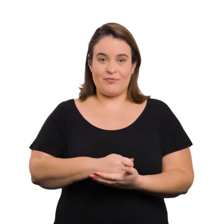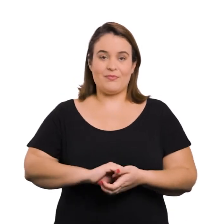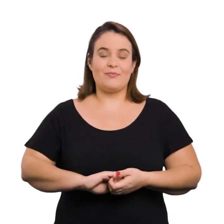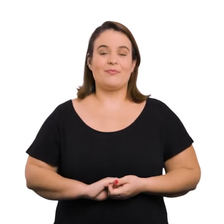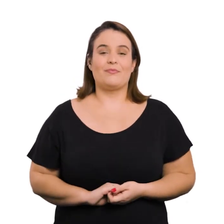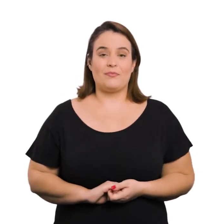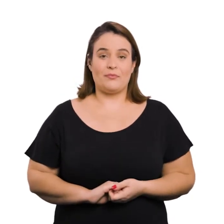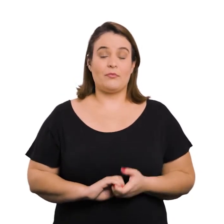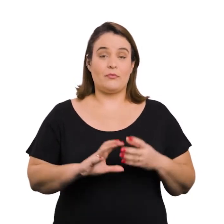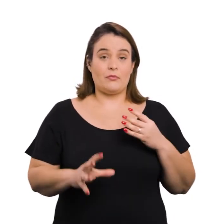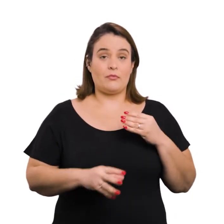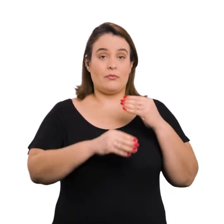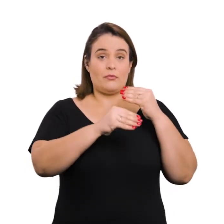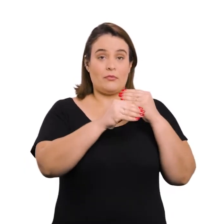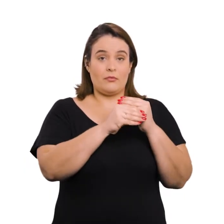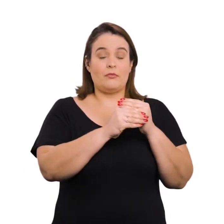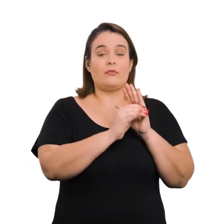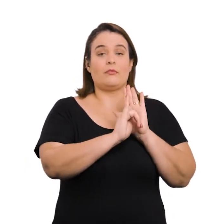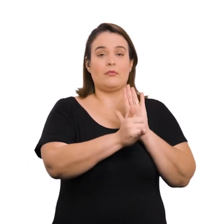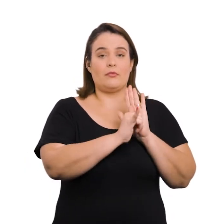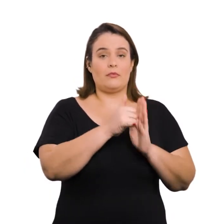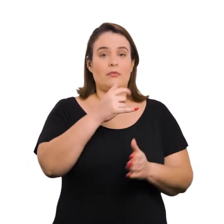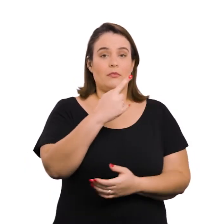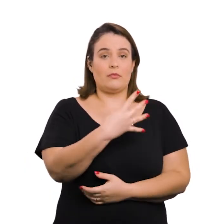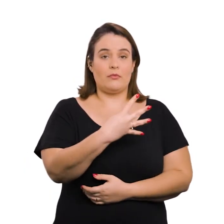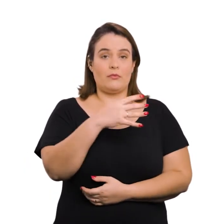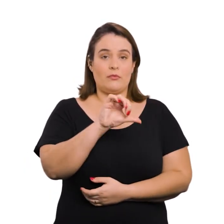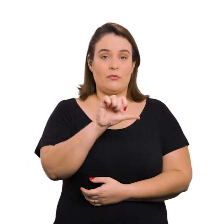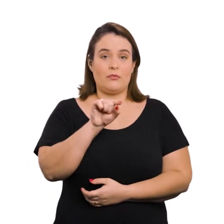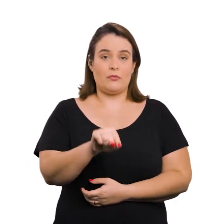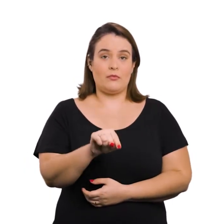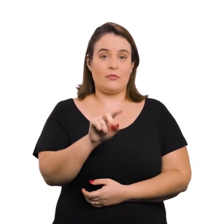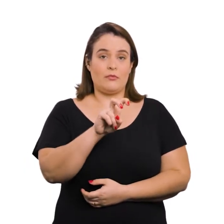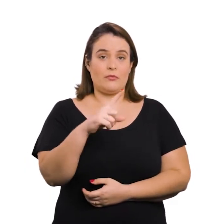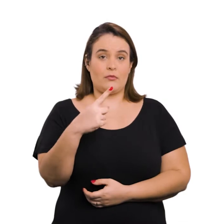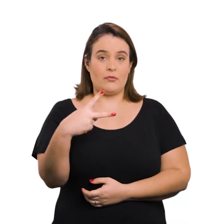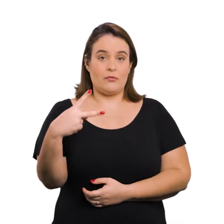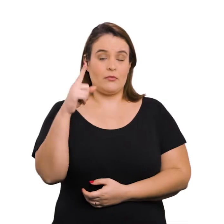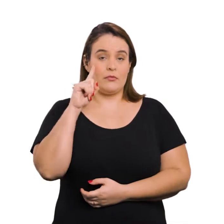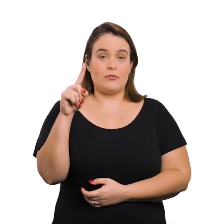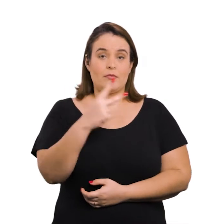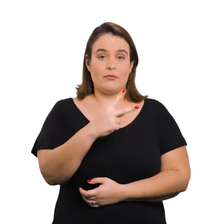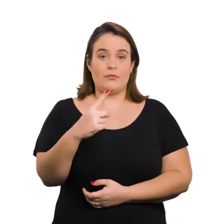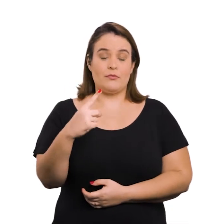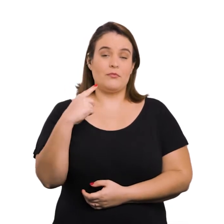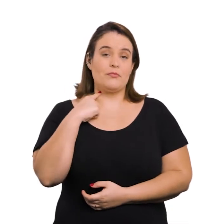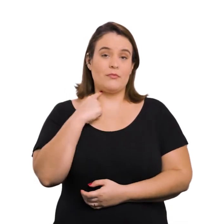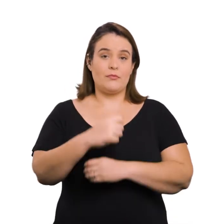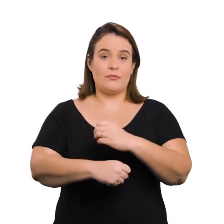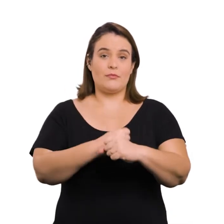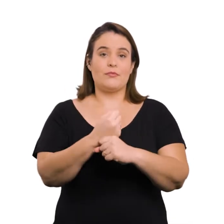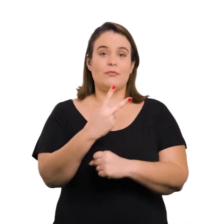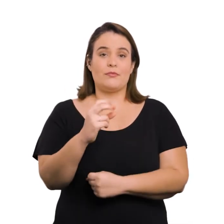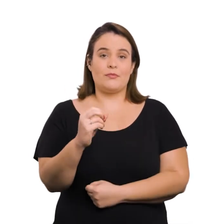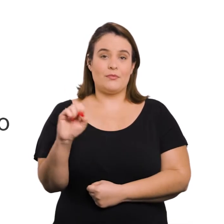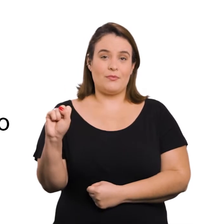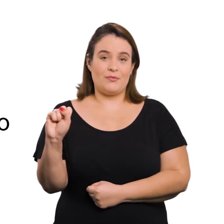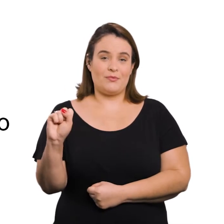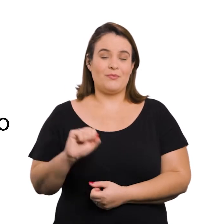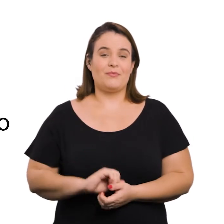providências. Regulamentada pelo Decreto nº 49.512, de 21 de maio de 2008.